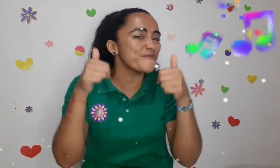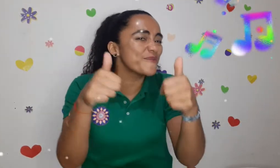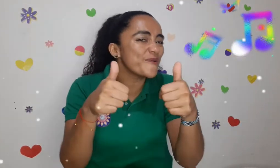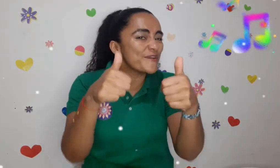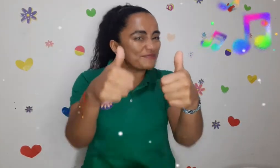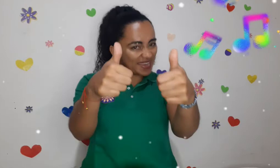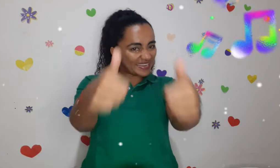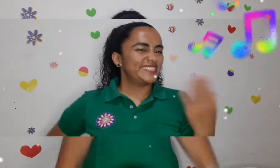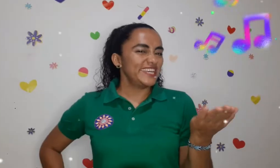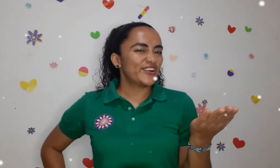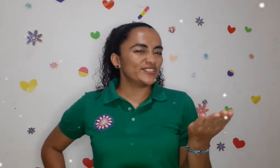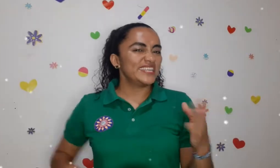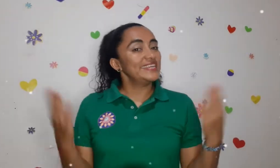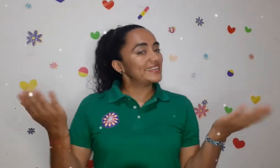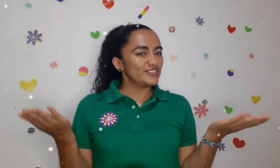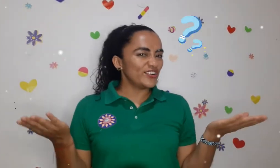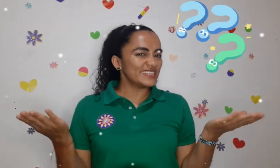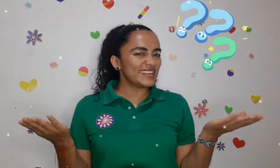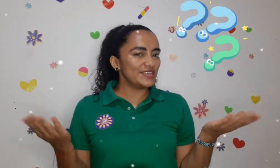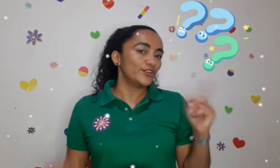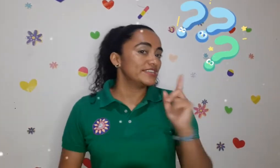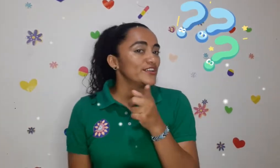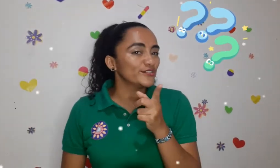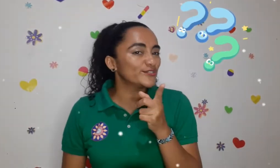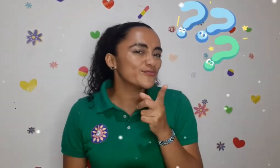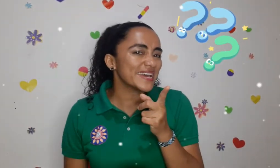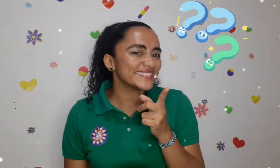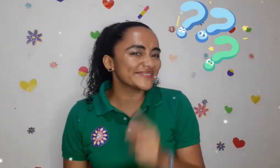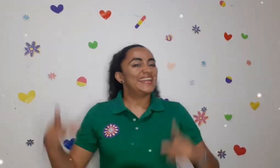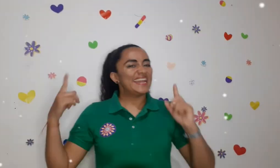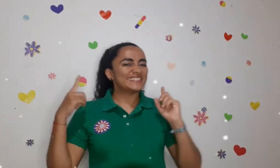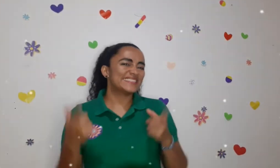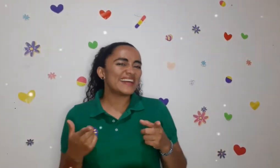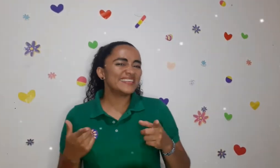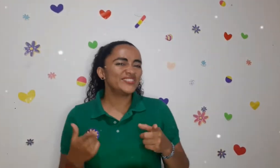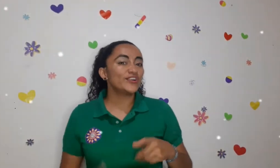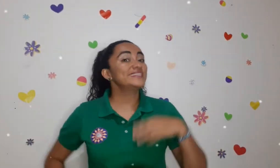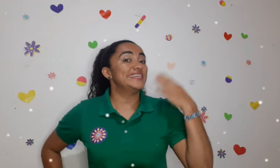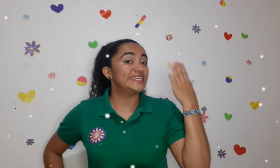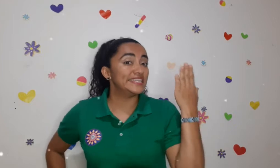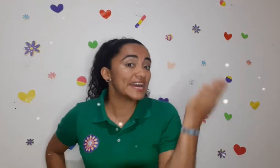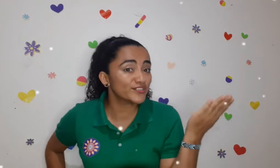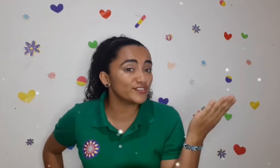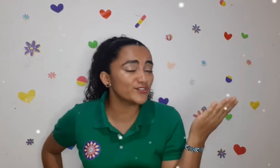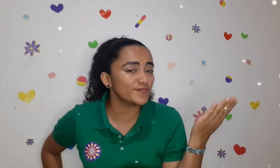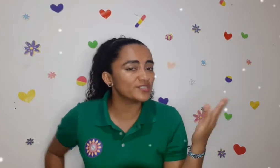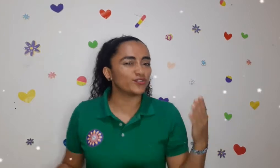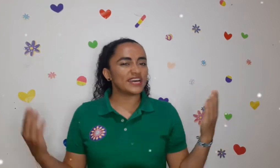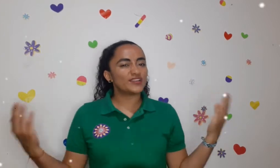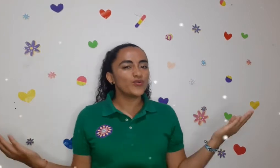muy bien. Chicos, ¿y qué son las tradiciones y costumbres? Las tradiciones y las costumbres son algunas